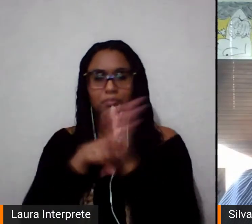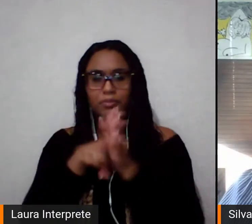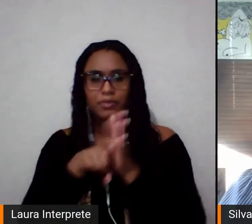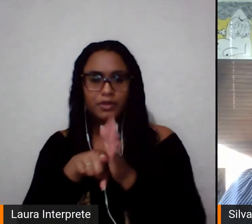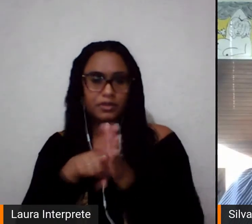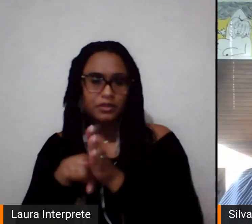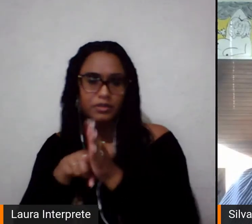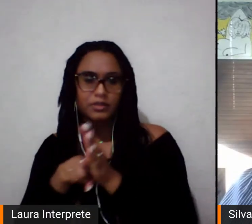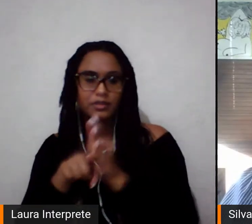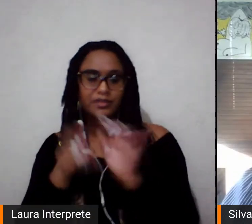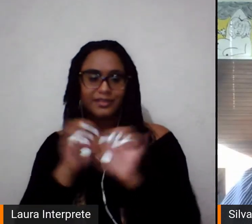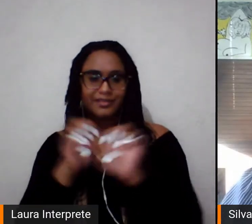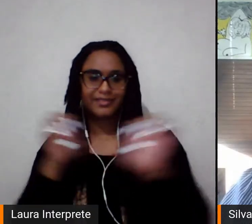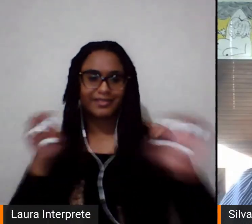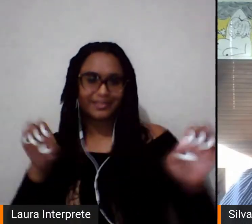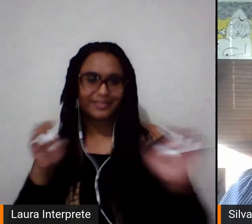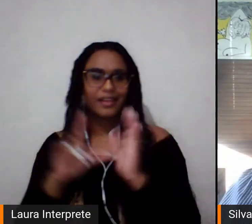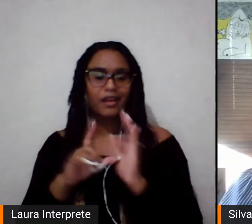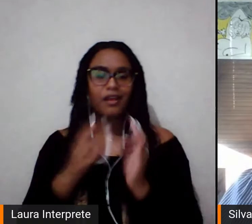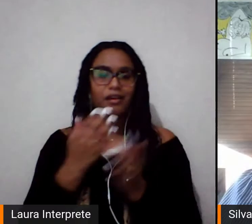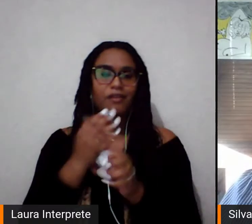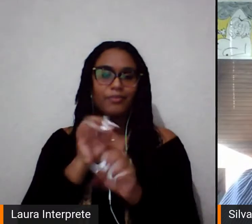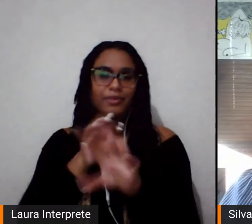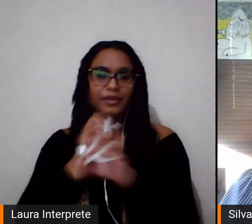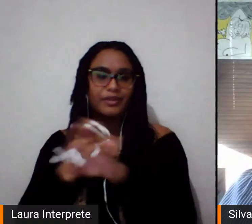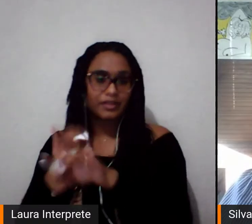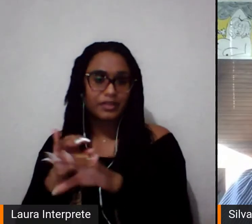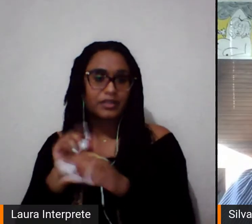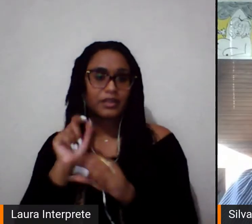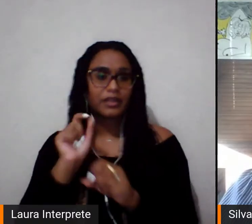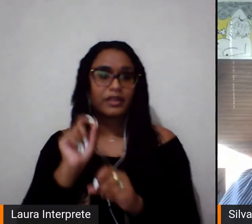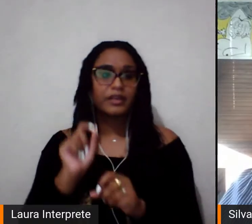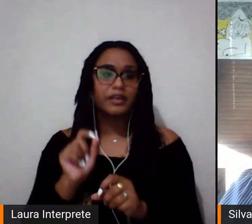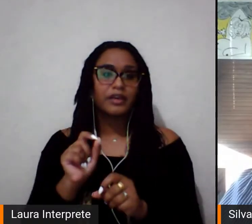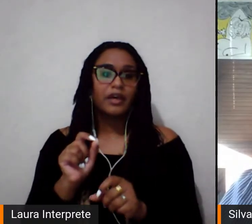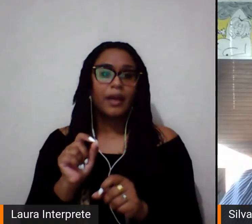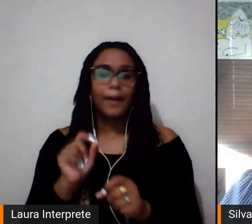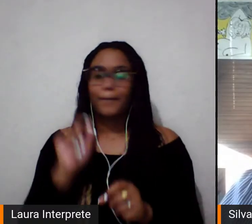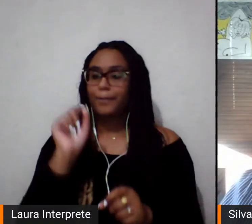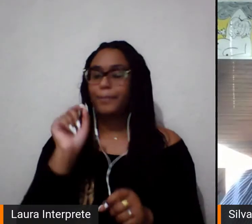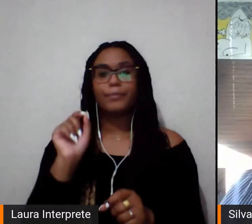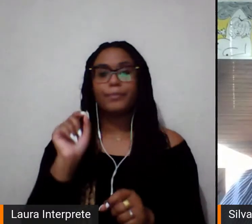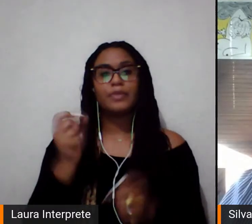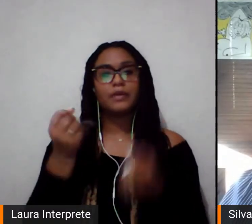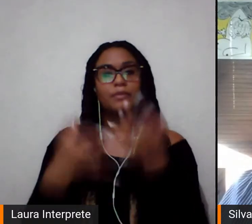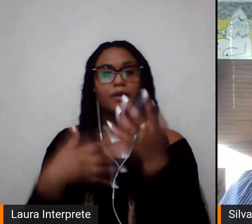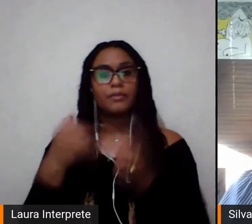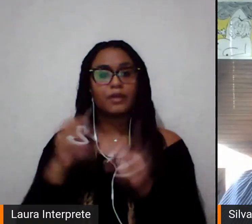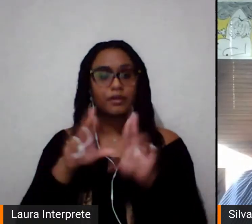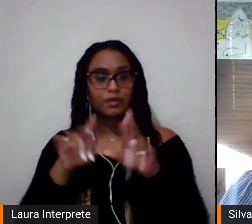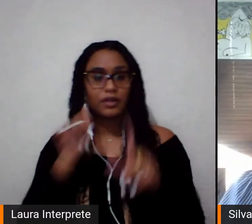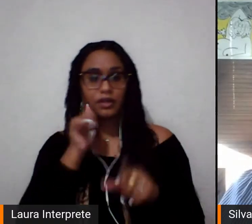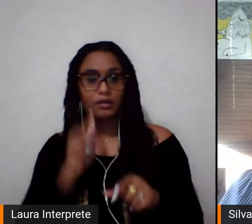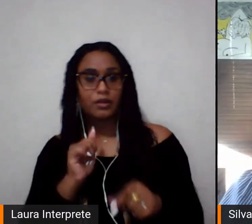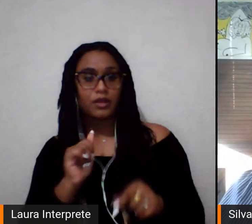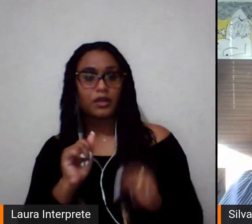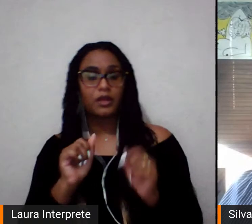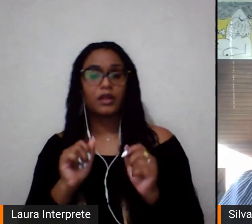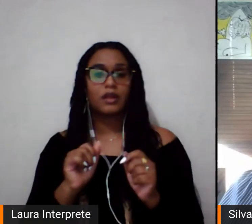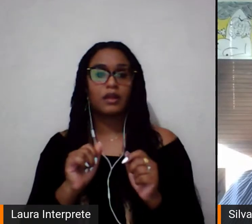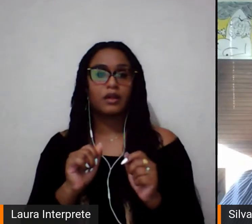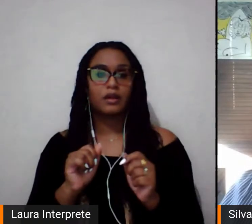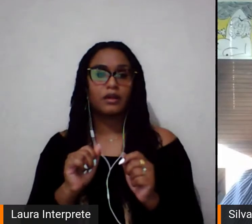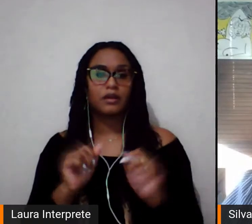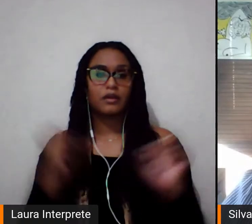de extensão e de ensino que tivessem pautados pela questão das mulheres no esporte. Algumas delas continuam,